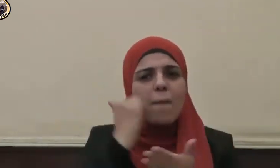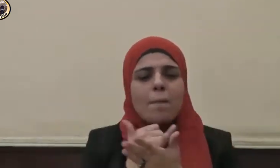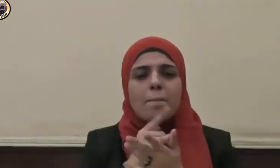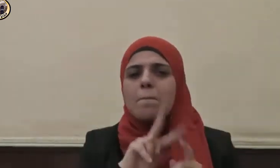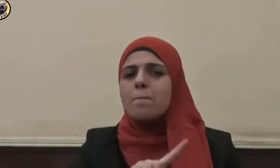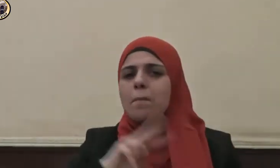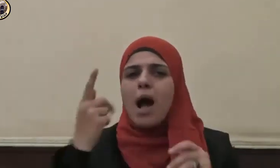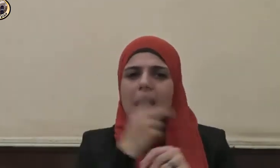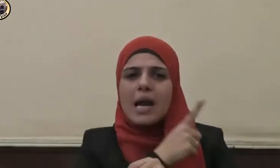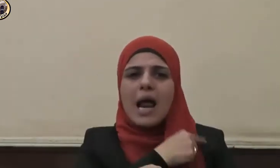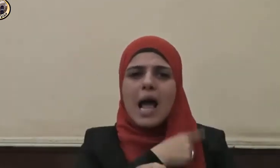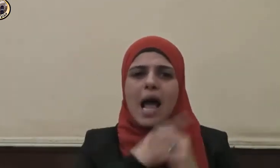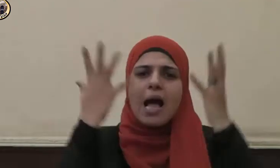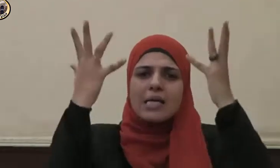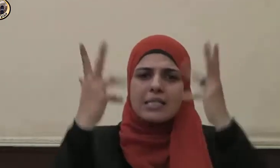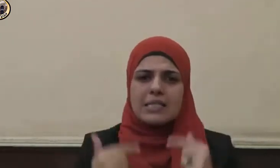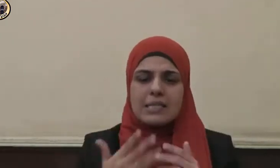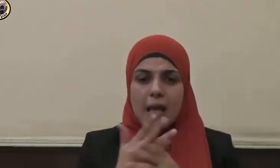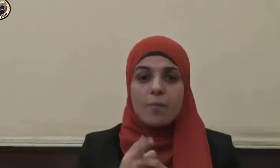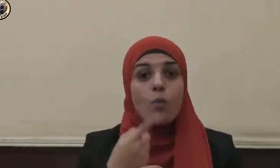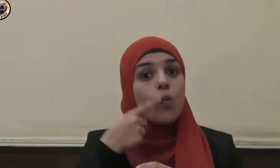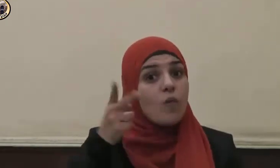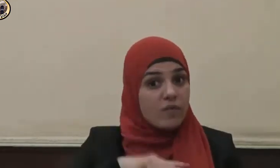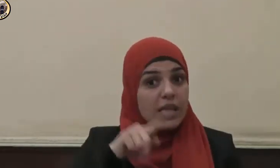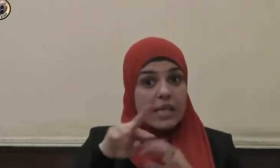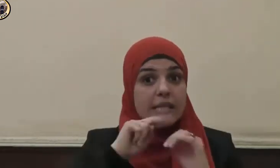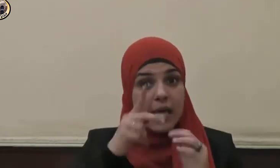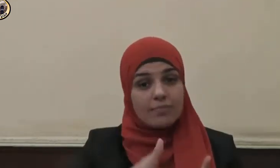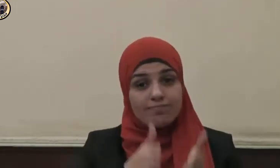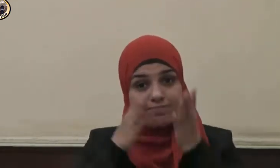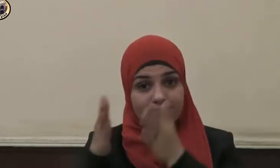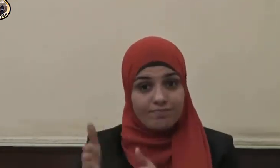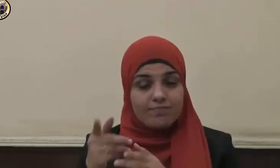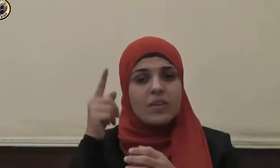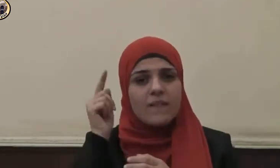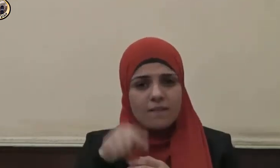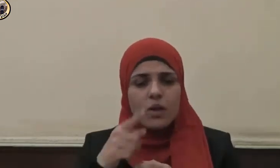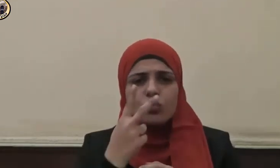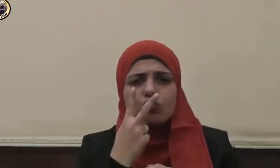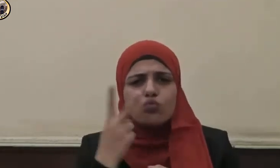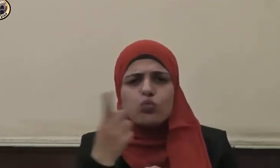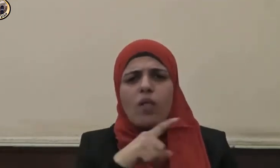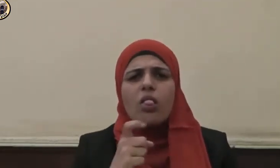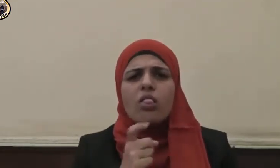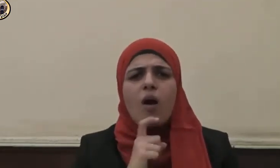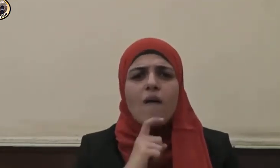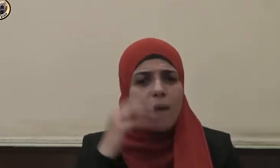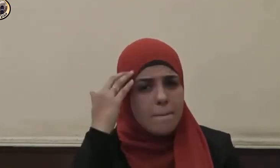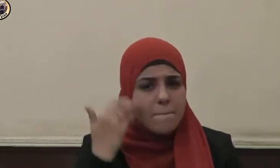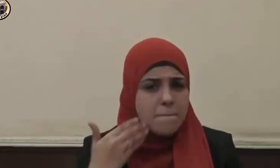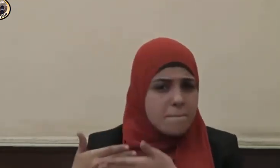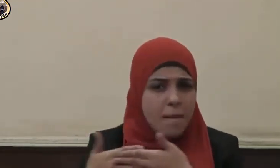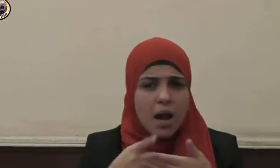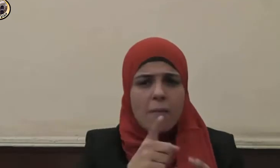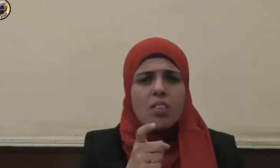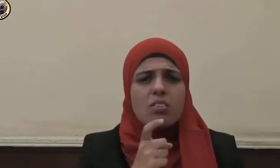وفيه موقف آخر على الرغم من ضعفها ومشقة الألم